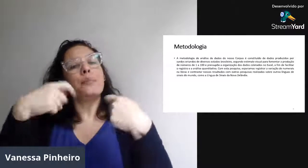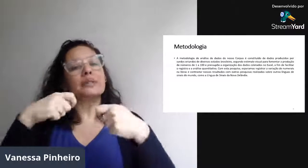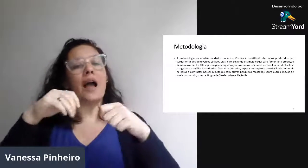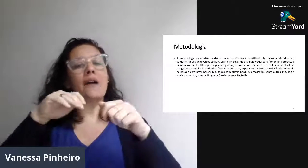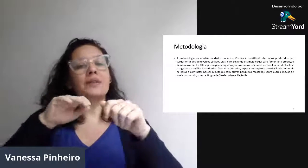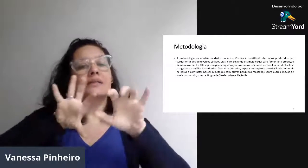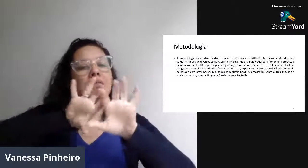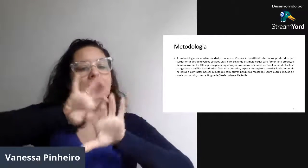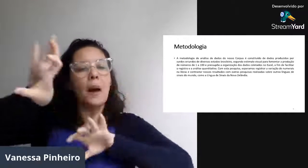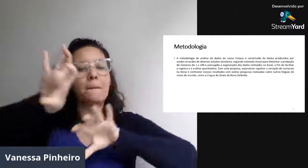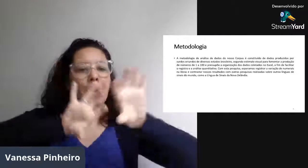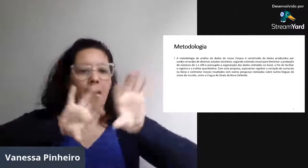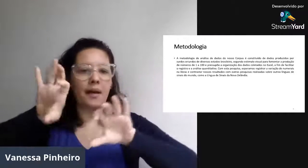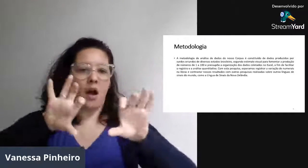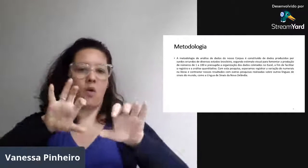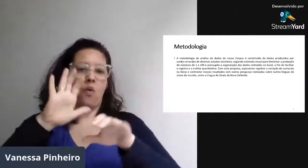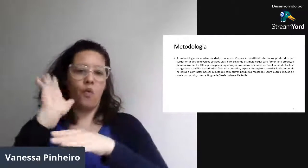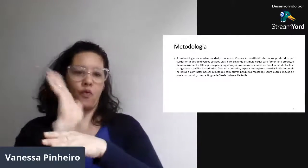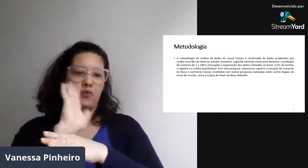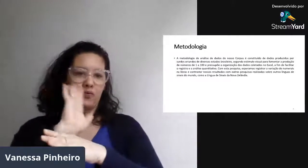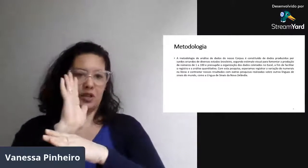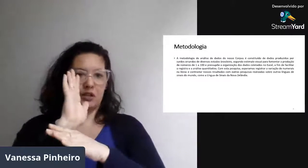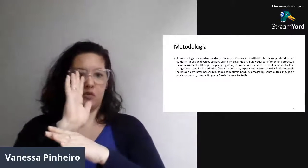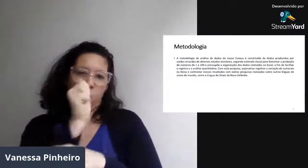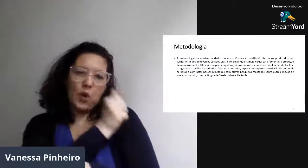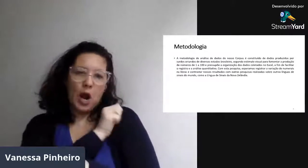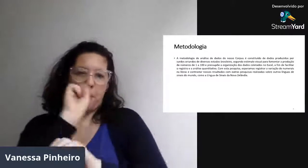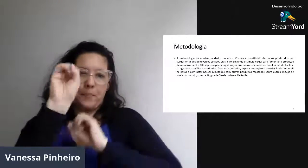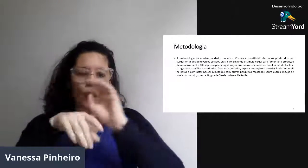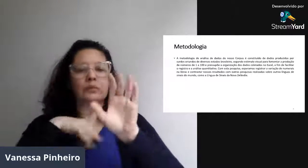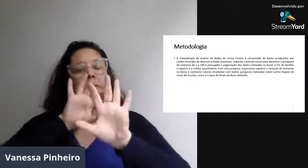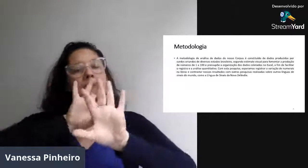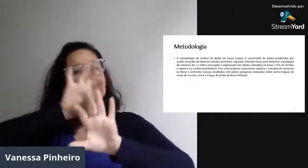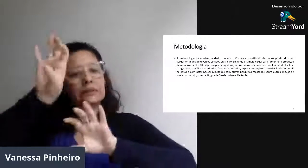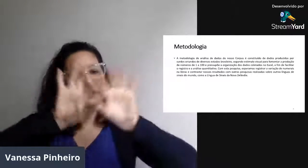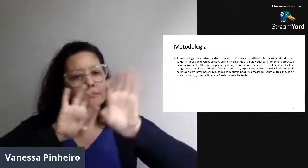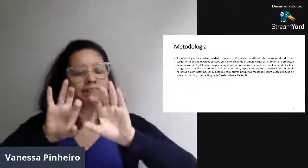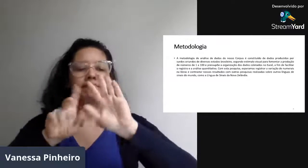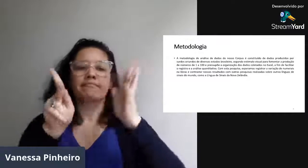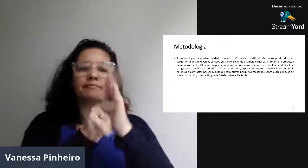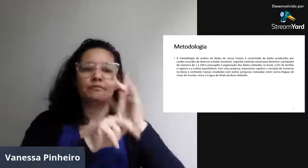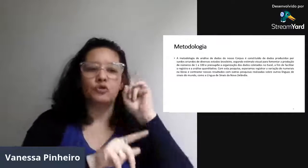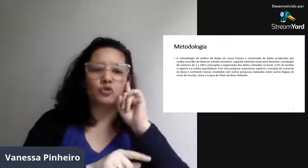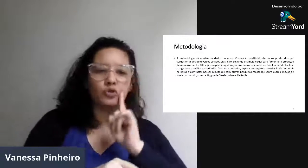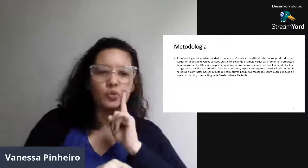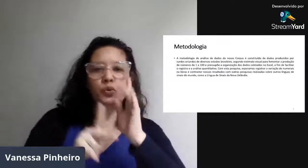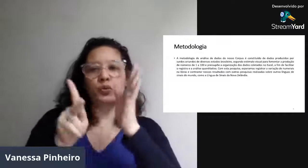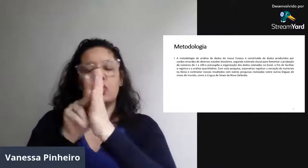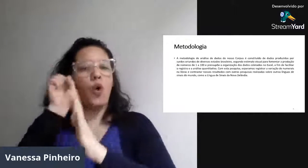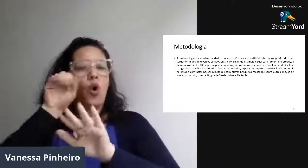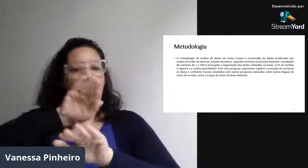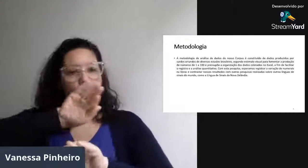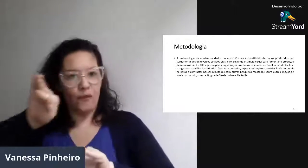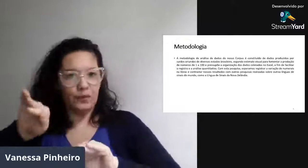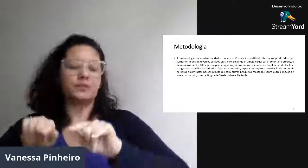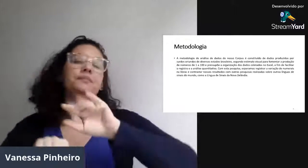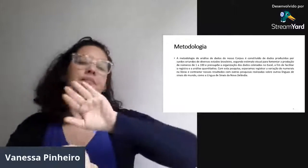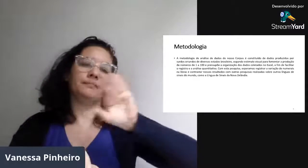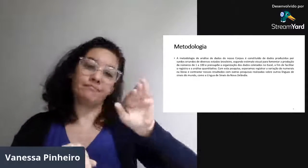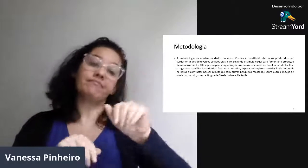Então, por isso, eu quero identificar isso e tentar separar vários vídeos, né? Que os alunos postaram, tanto de surdos